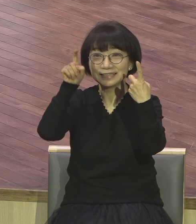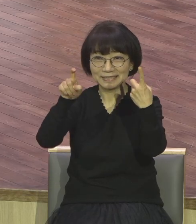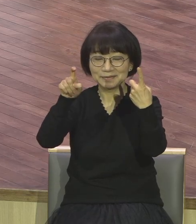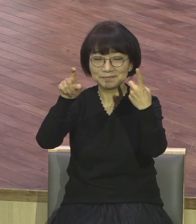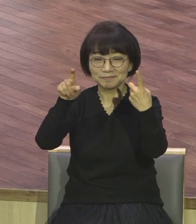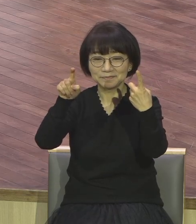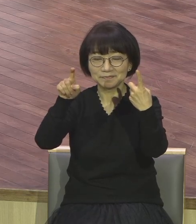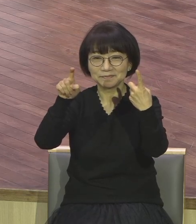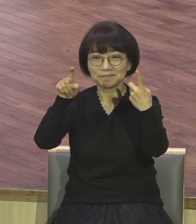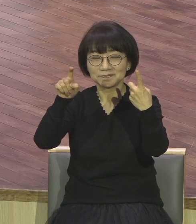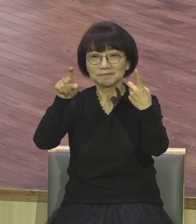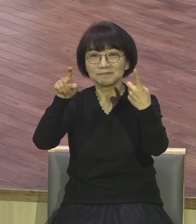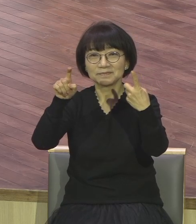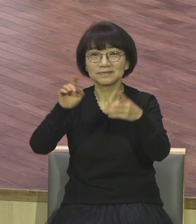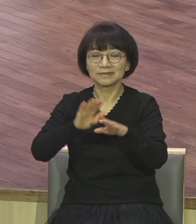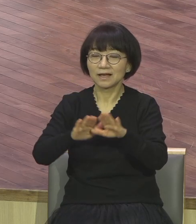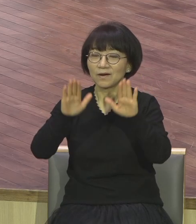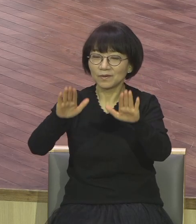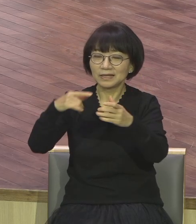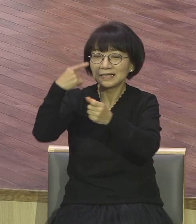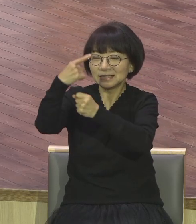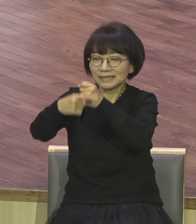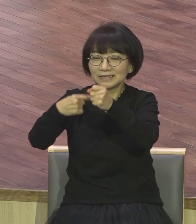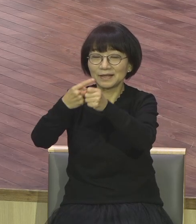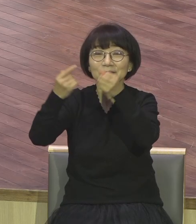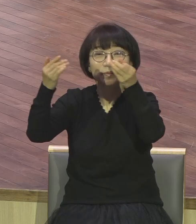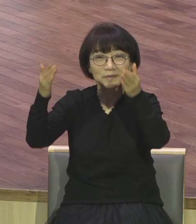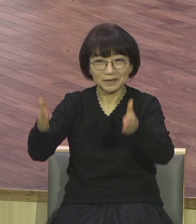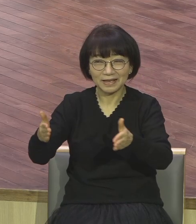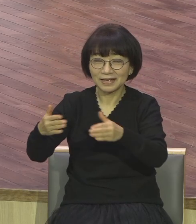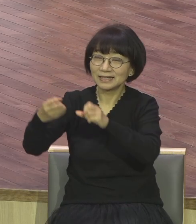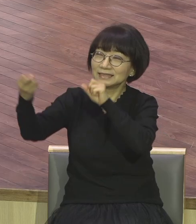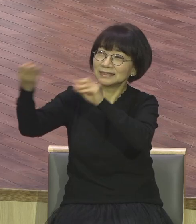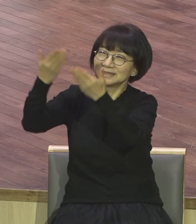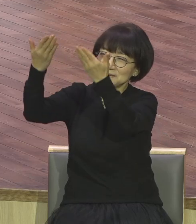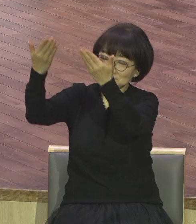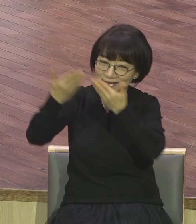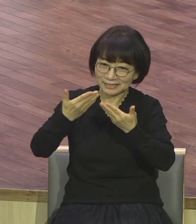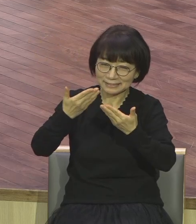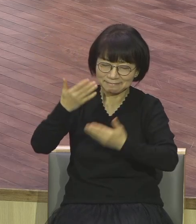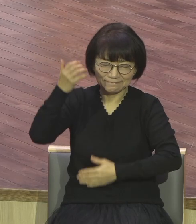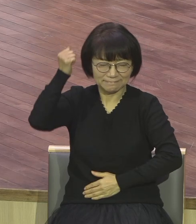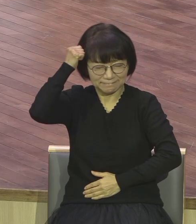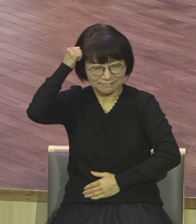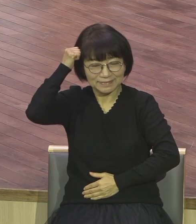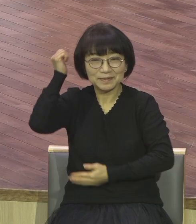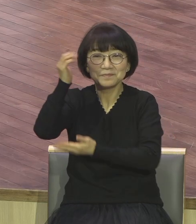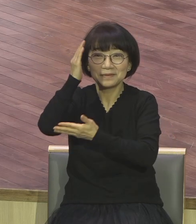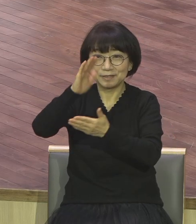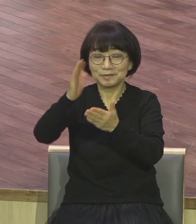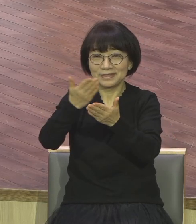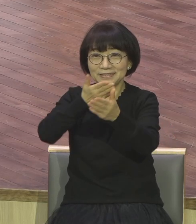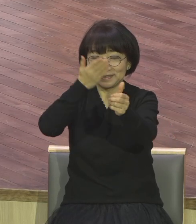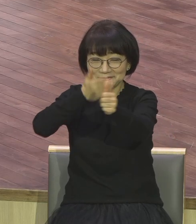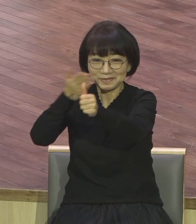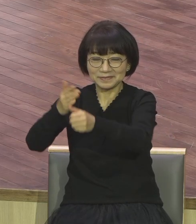동안에 응답받는 은약의 메시지가 되기 바랍니다. 믿음대로 됩니다. 여러분이 얼마나